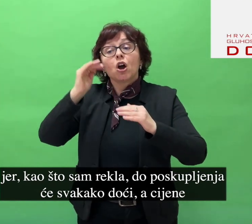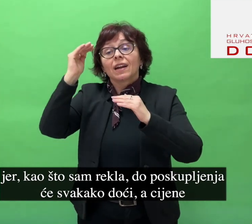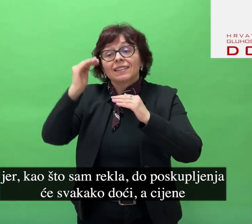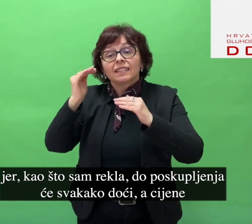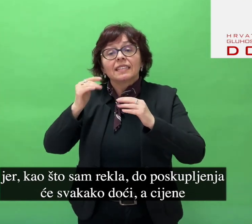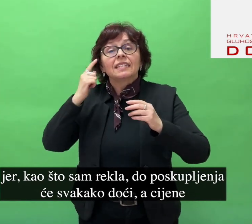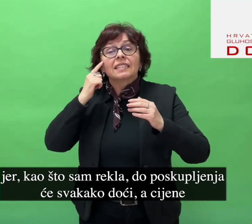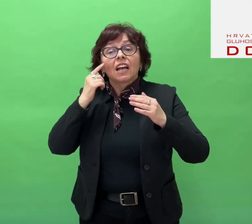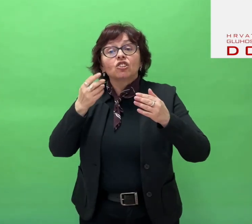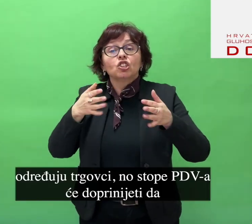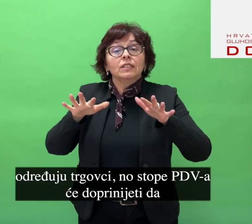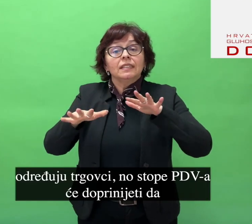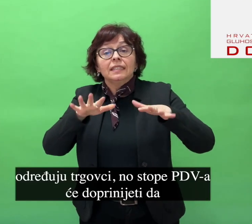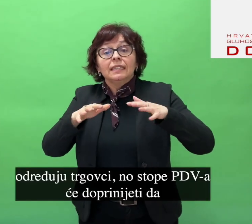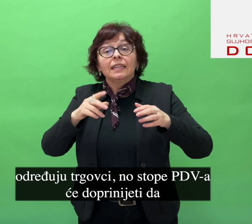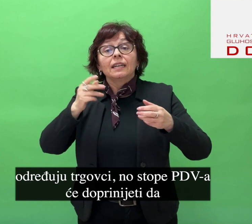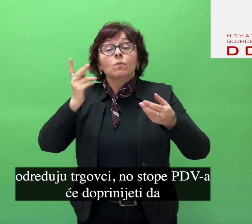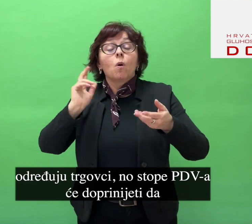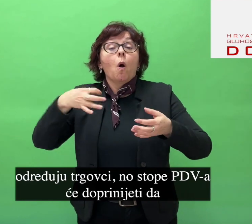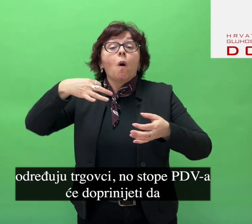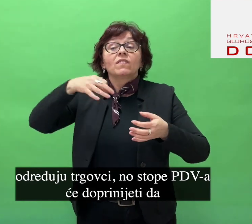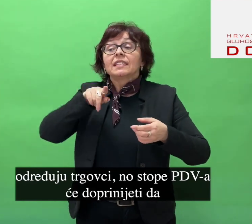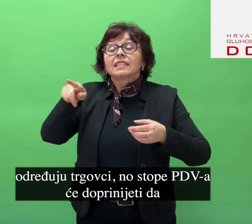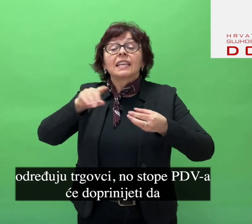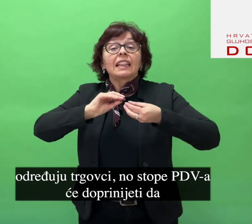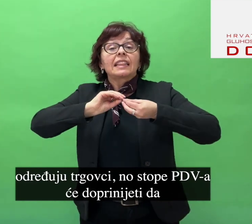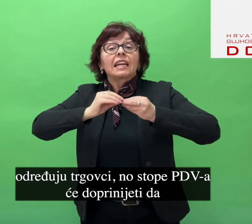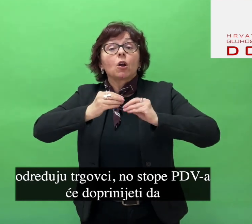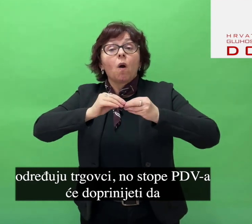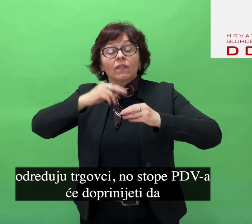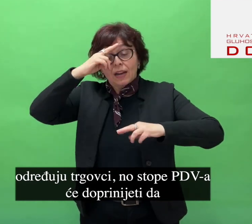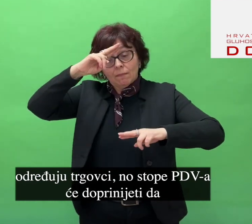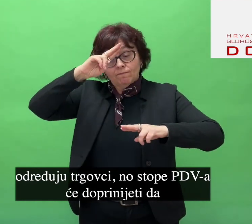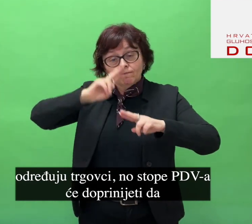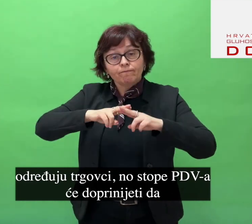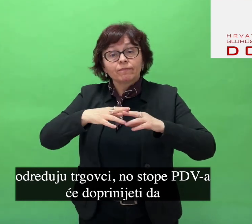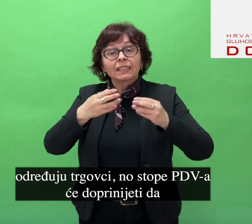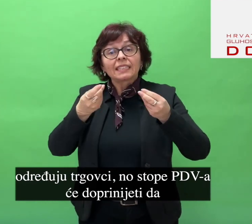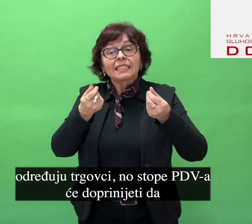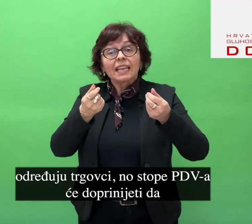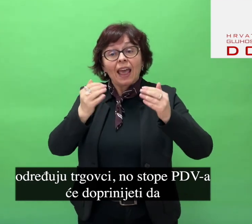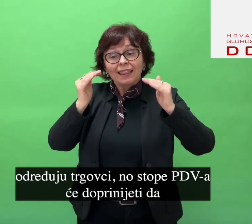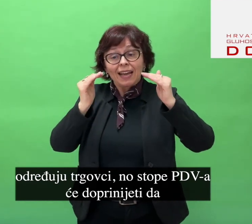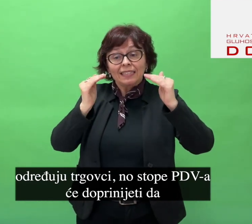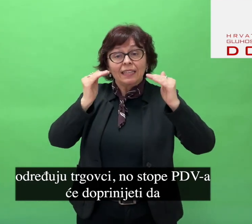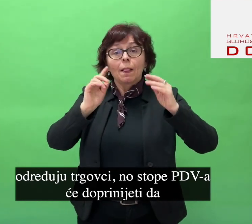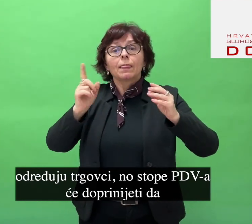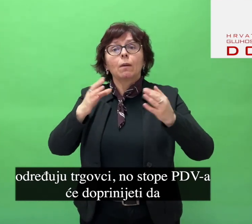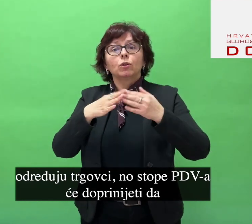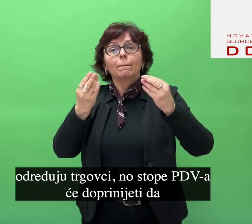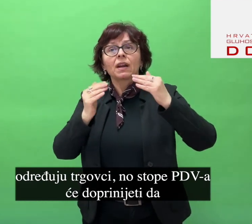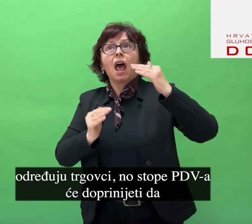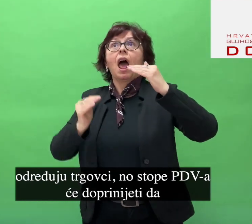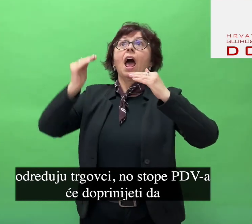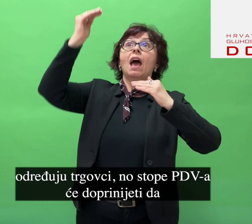određuju trgovci. No stope PDV-a će doprinjeti da